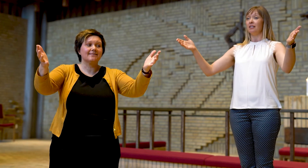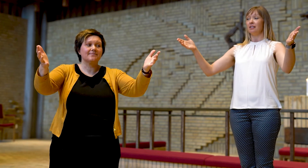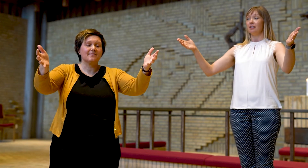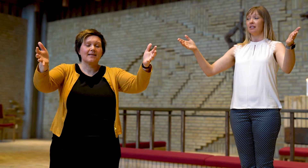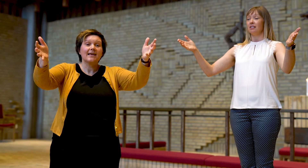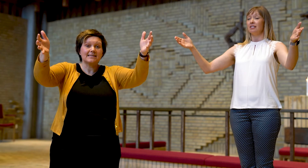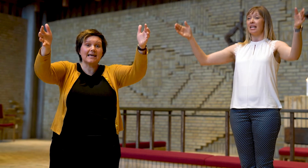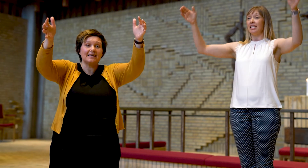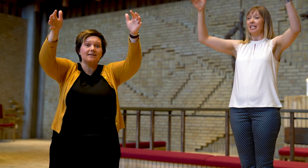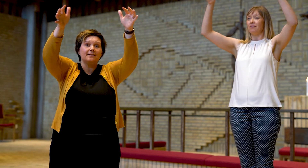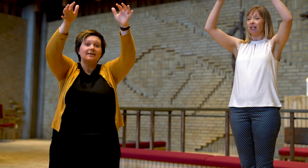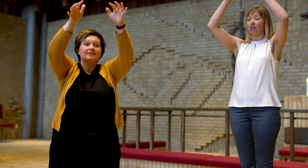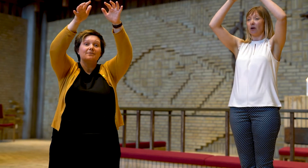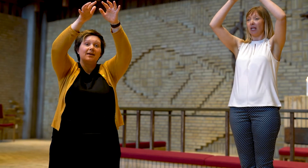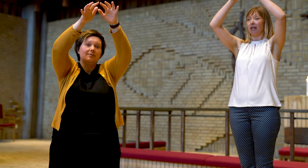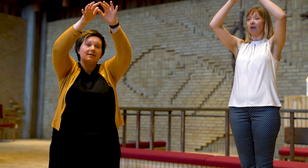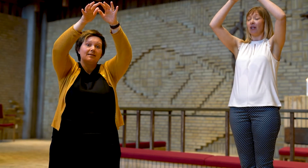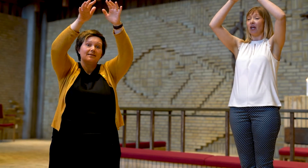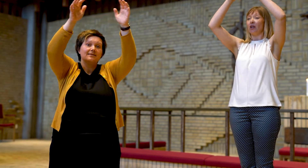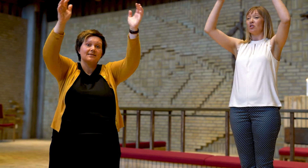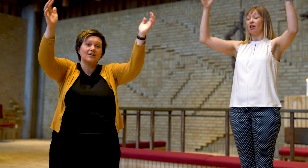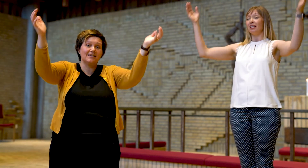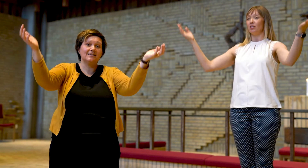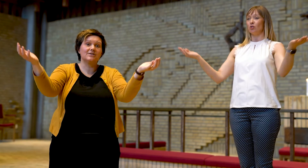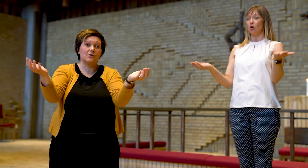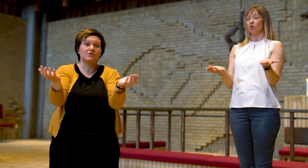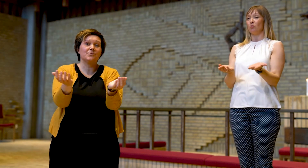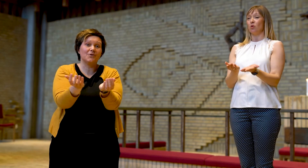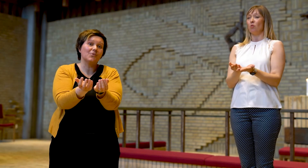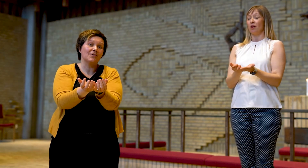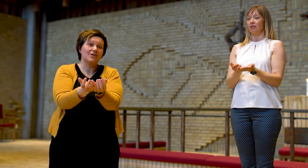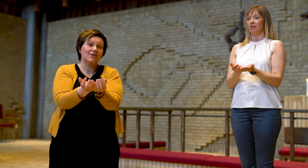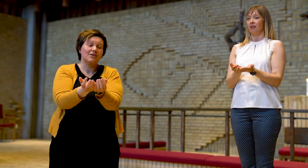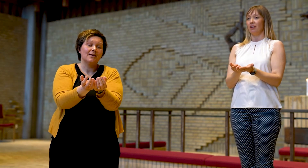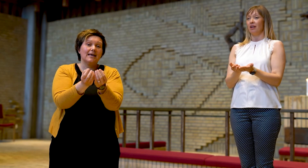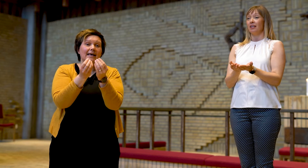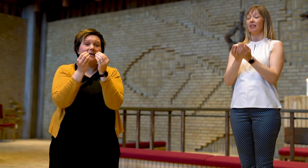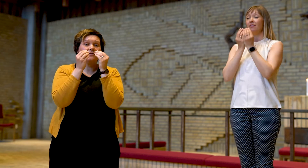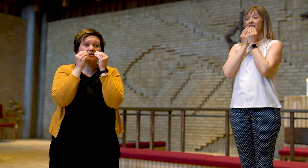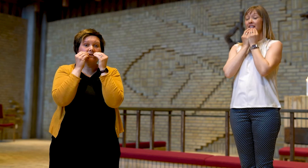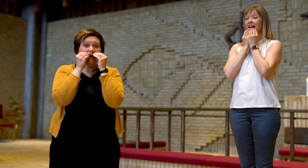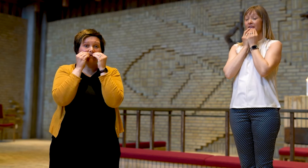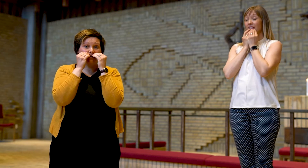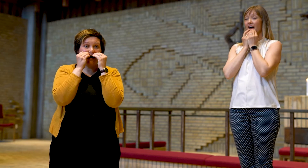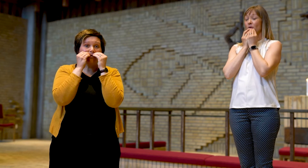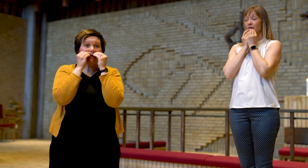Skæt din vilje som i himlen, så ledes også på jorden. Giv os i dag vort daglige